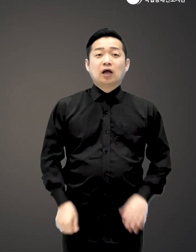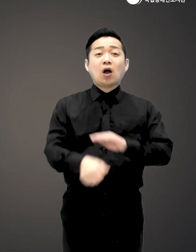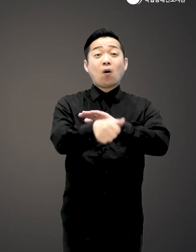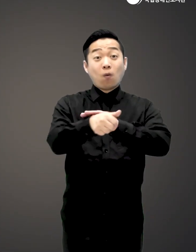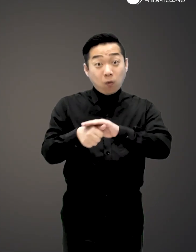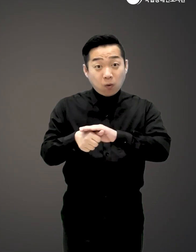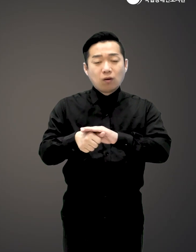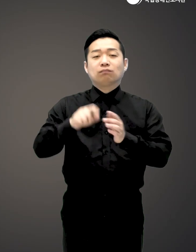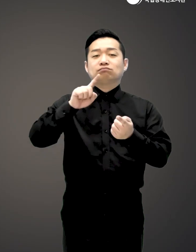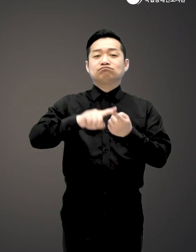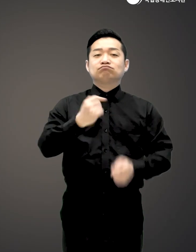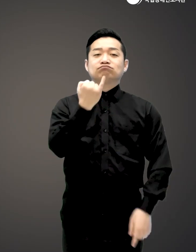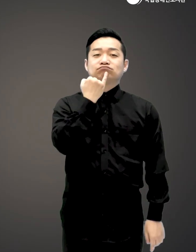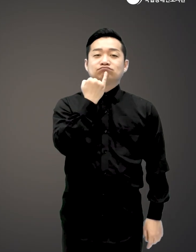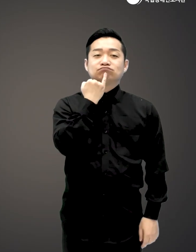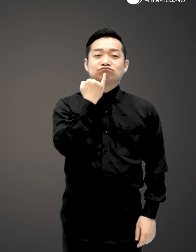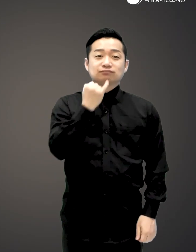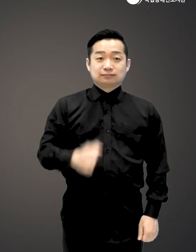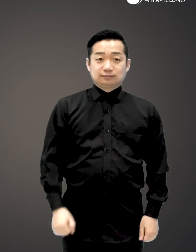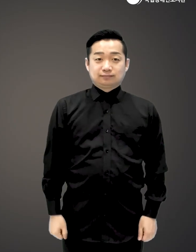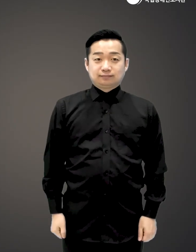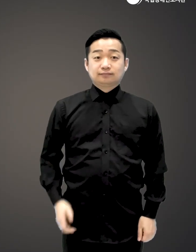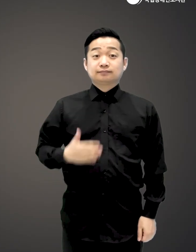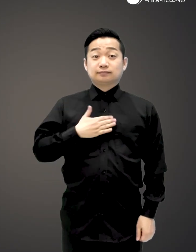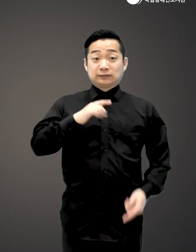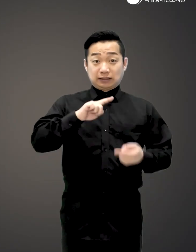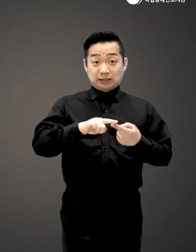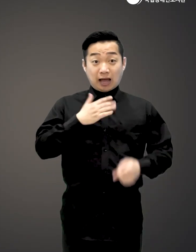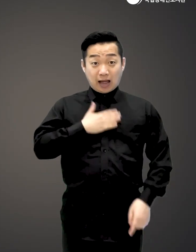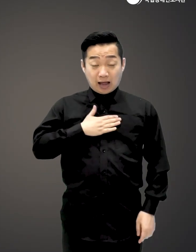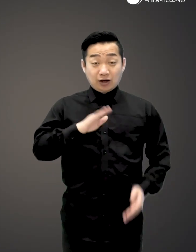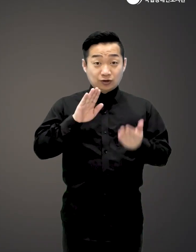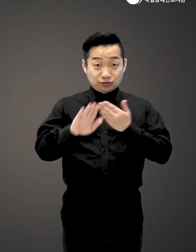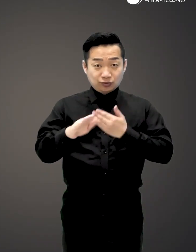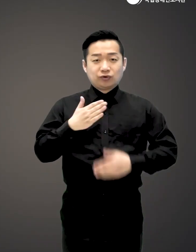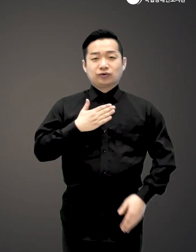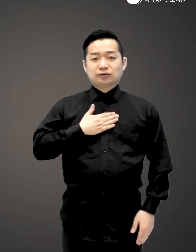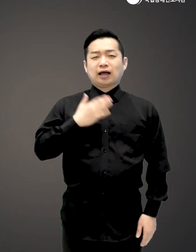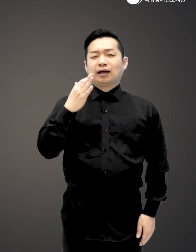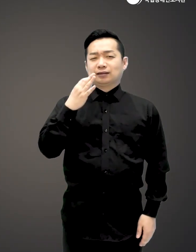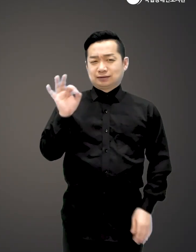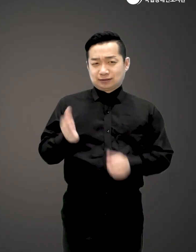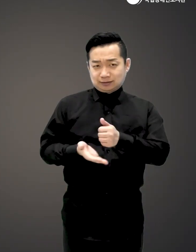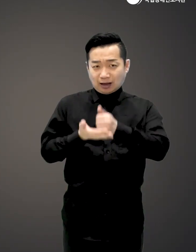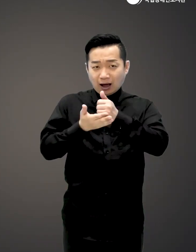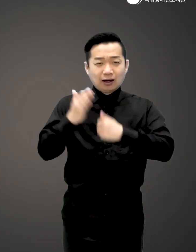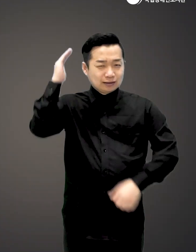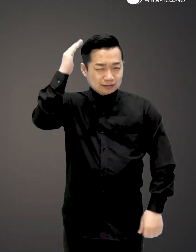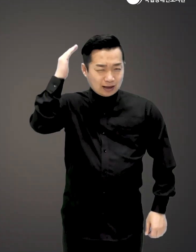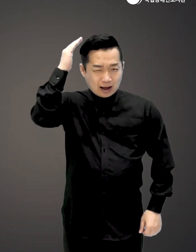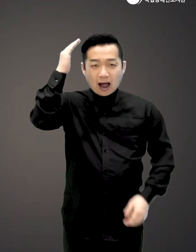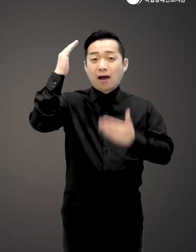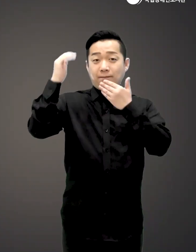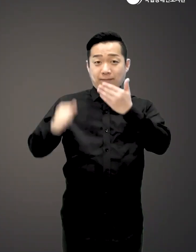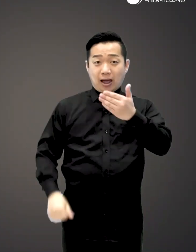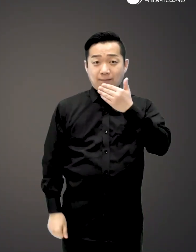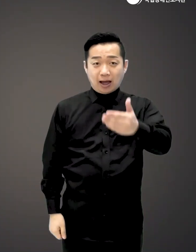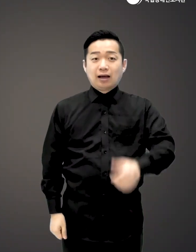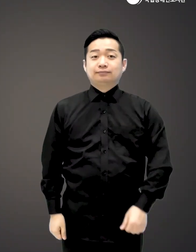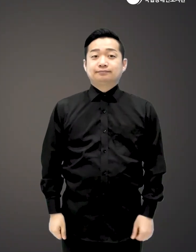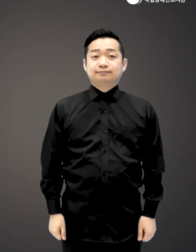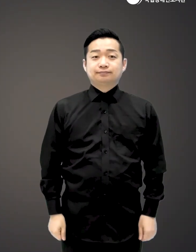소심해도 괜찮아 나에 대해 알게 되자 나를 인정하고 사랑하는 것이 가능해졌습니다